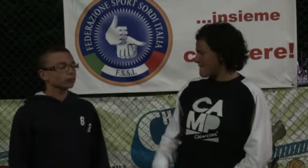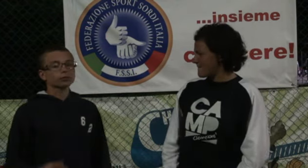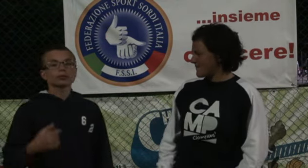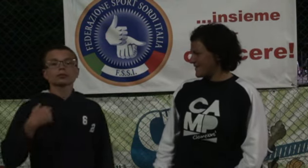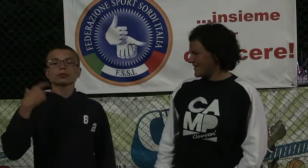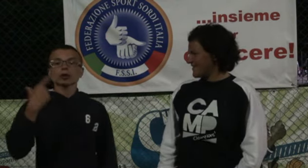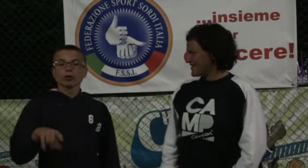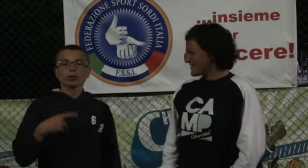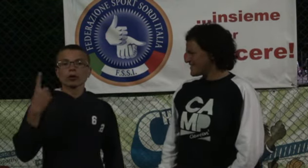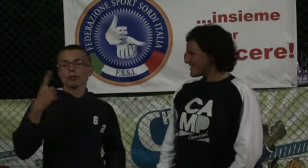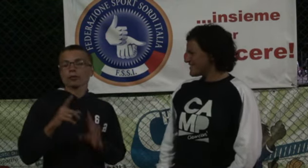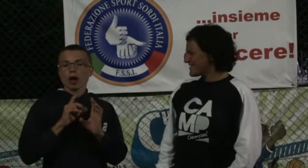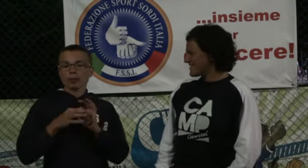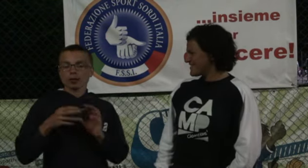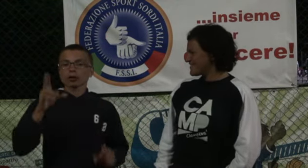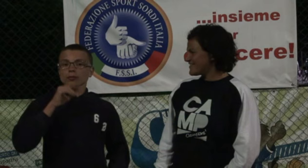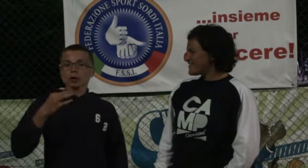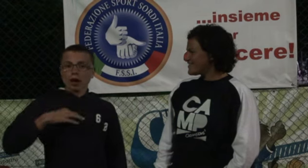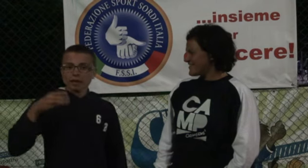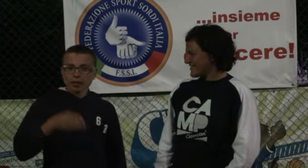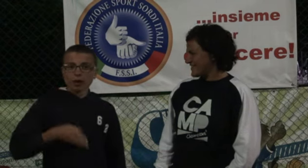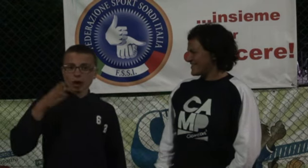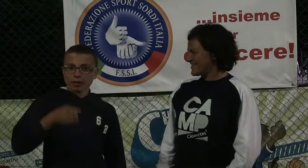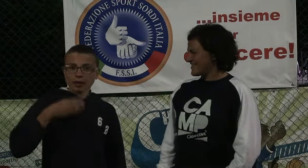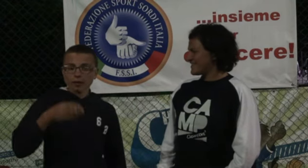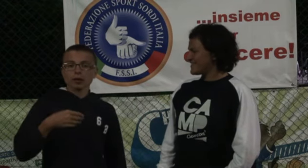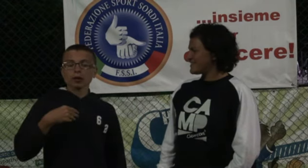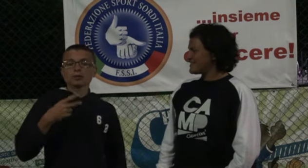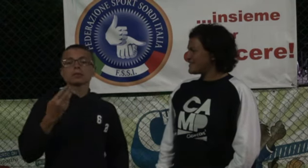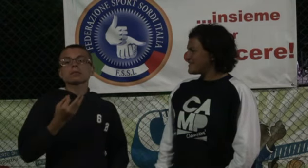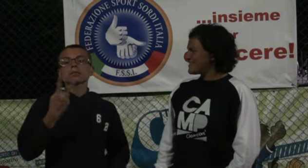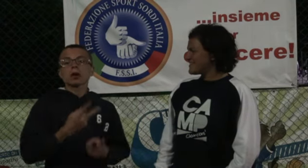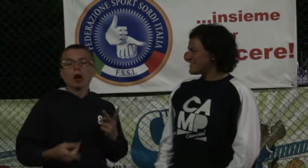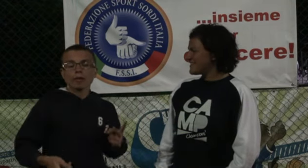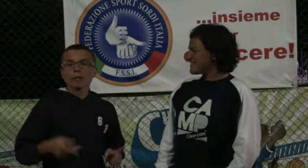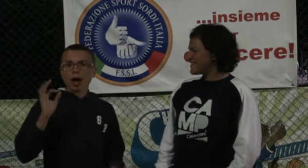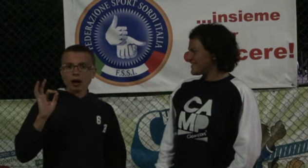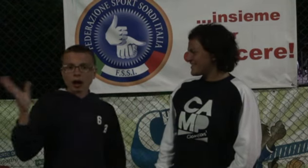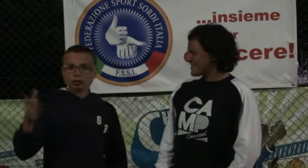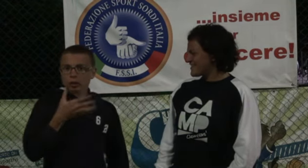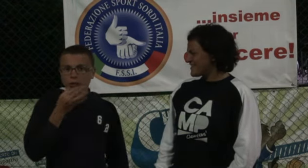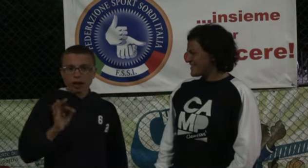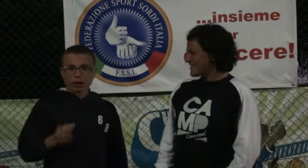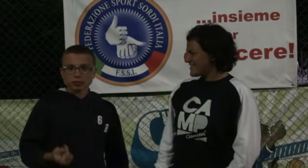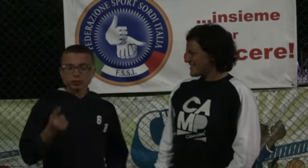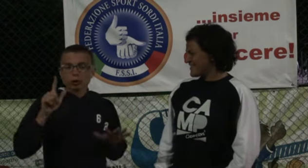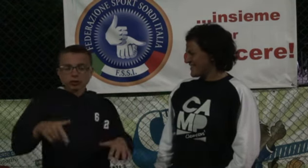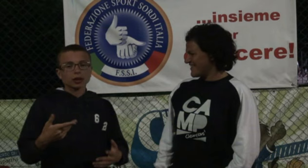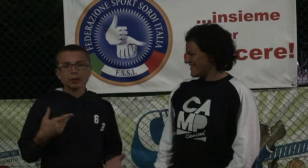qui al Champions Cup? Perché un mio amico mi ha detto che era molto bello fare una settimana qui al Champions Cup e in effetti ha